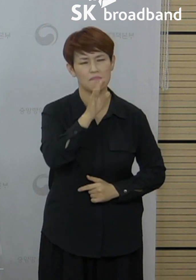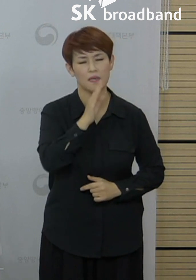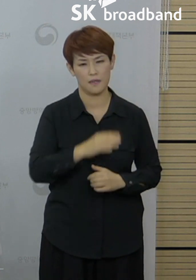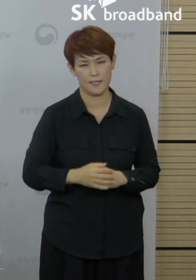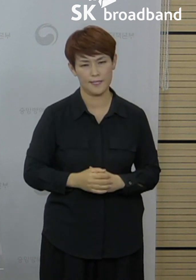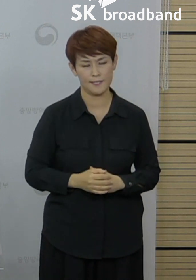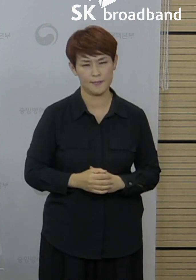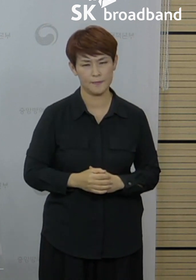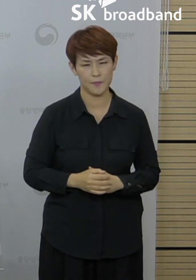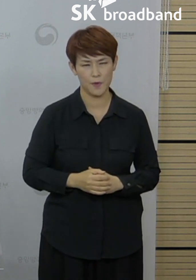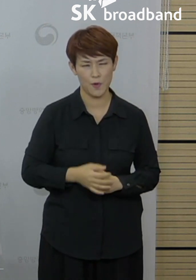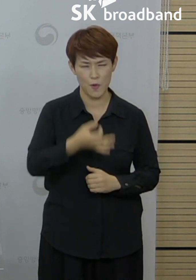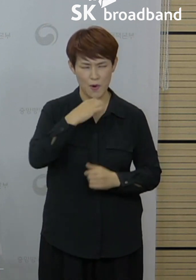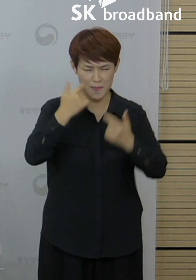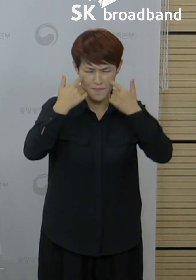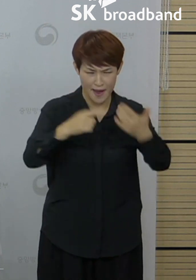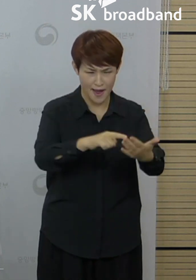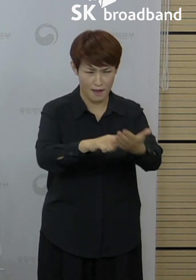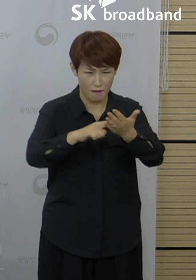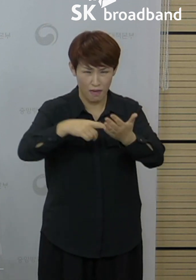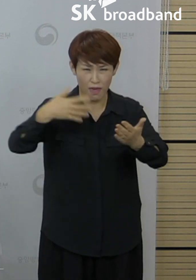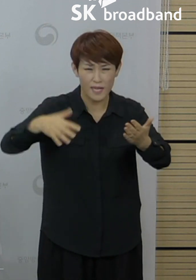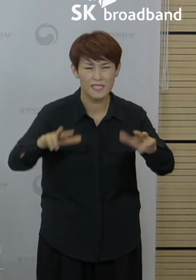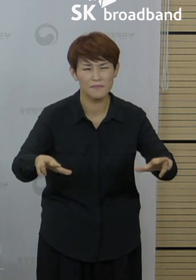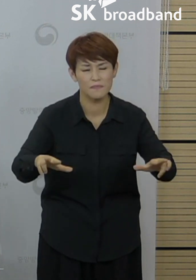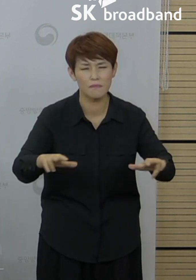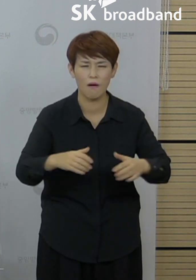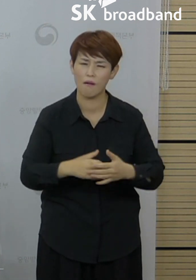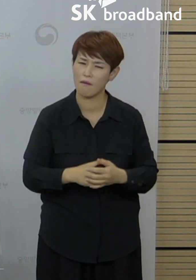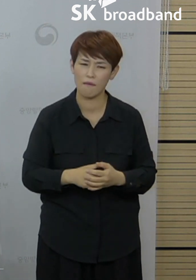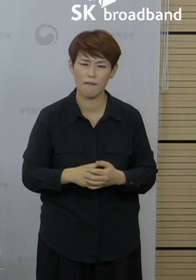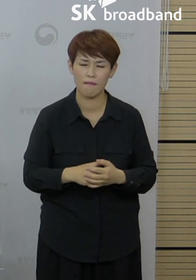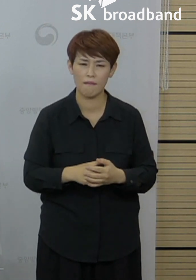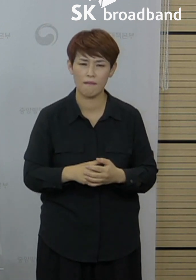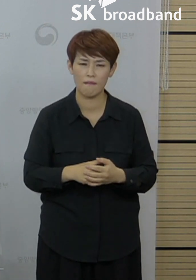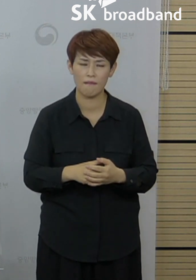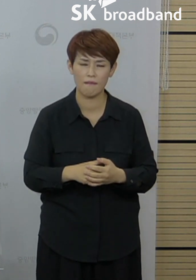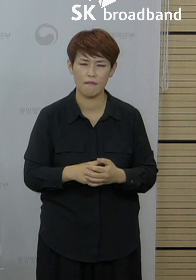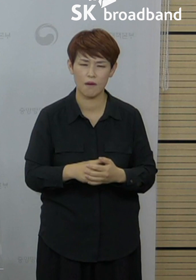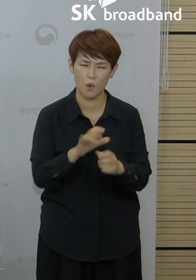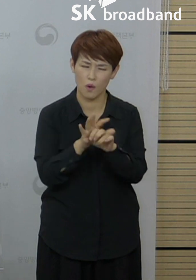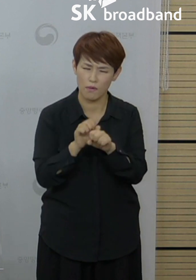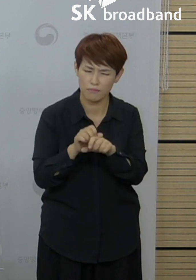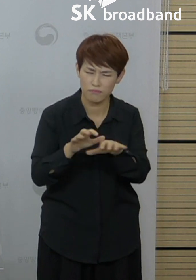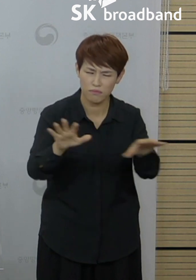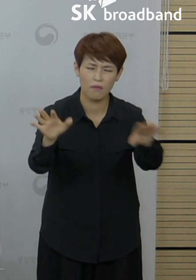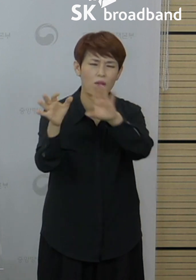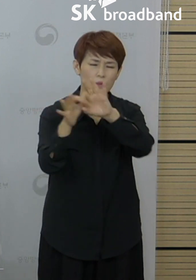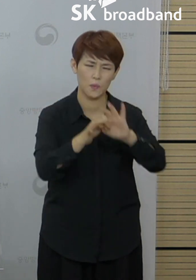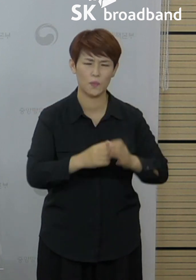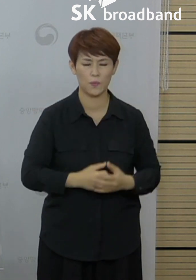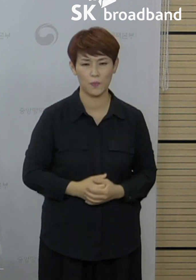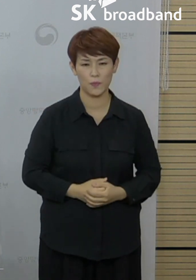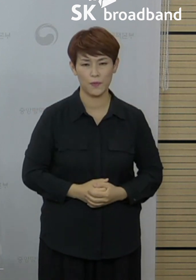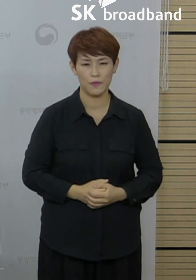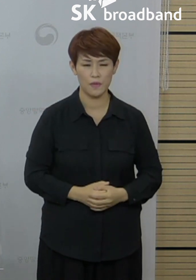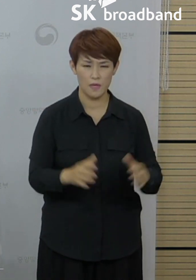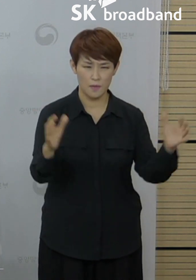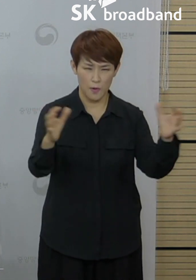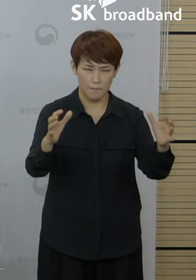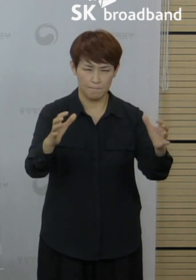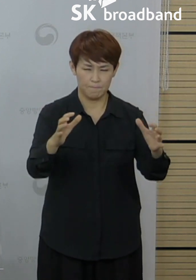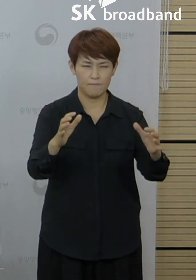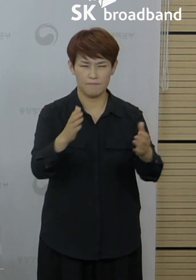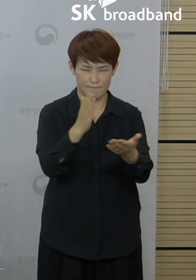본격적으로 나타나기 전까지는 당분간 지금 수준의 발생 규모가 이어지겠지만 모임 자재가 잘